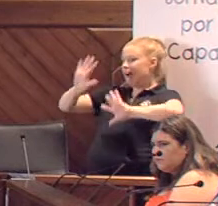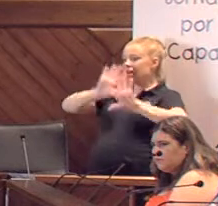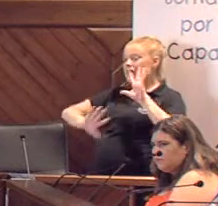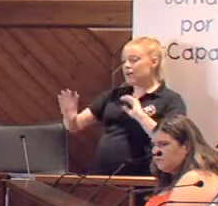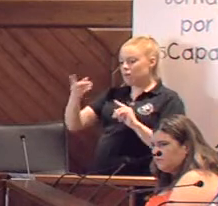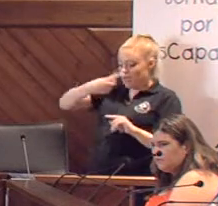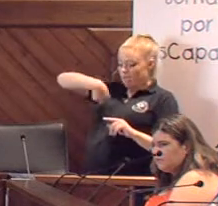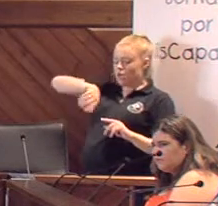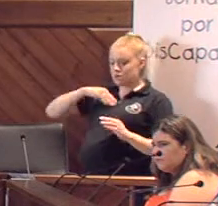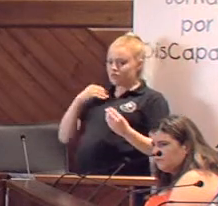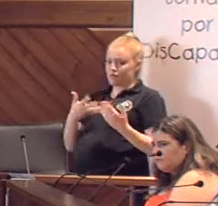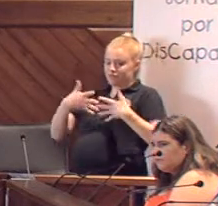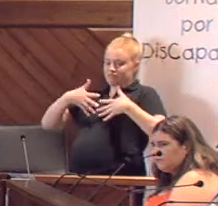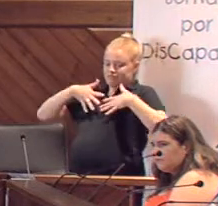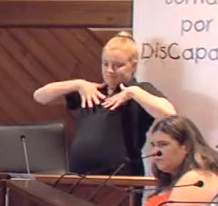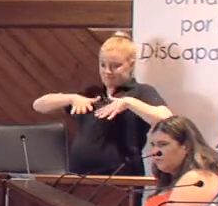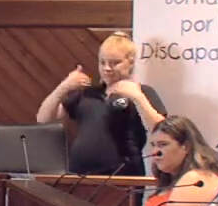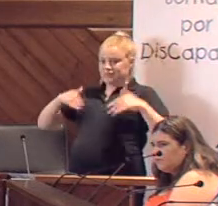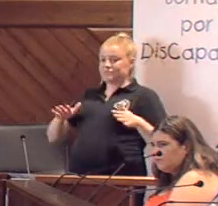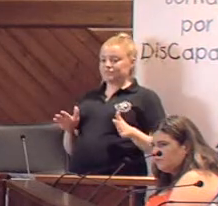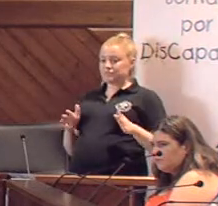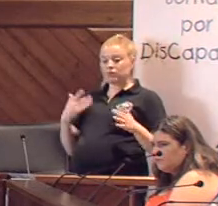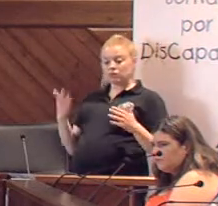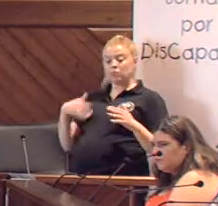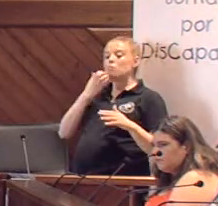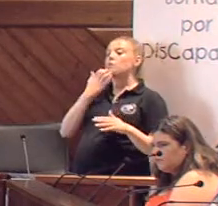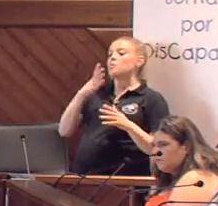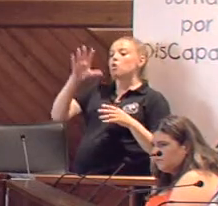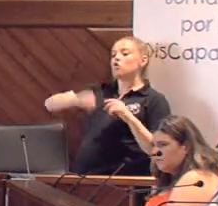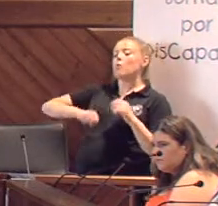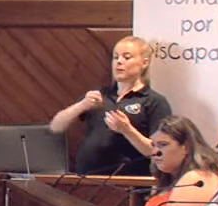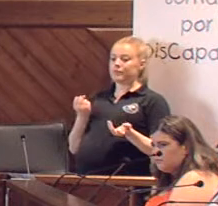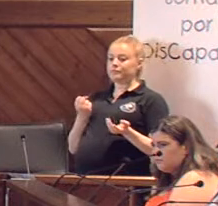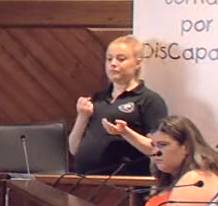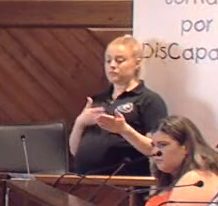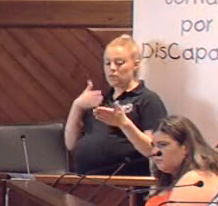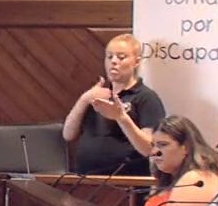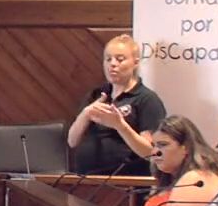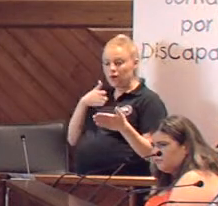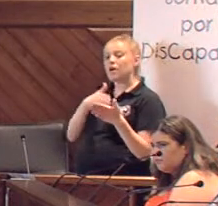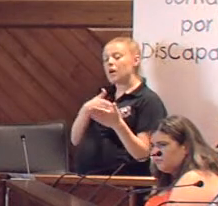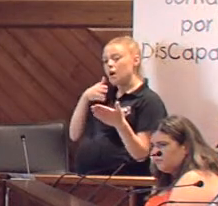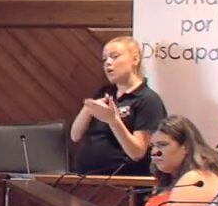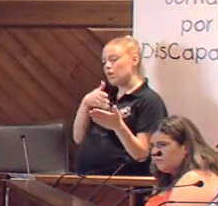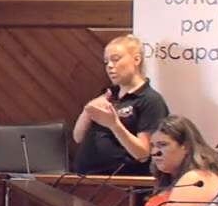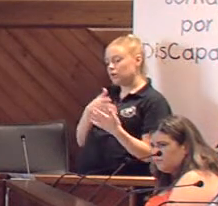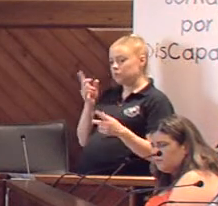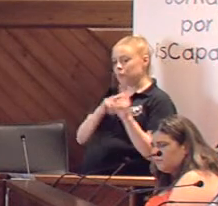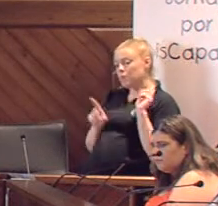día les supone a ellos. Simplemente, pues, salir a hacer compras y encontrarse con uno tras otro, un obstáculo tras otro.